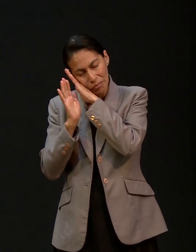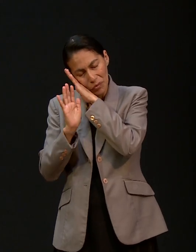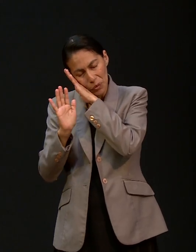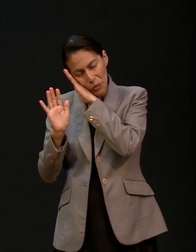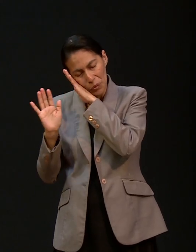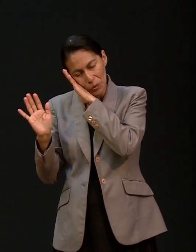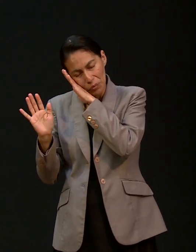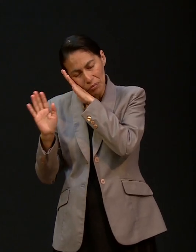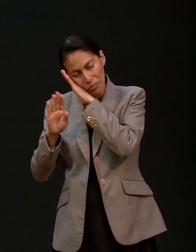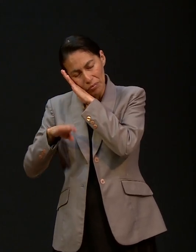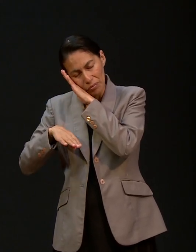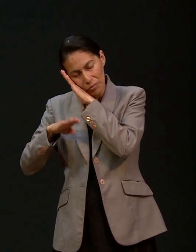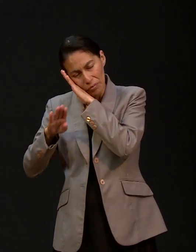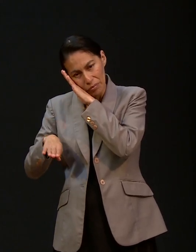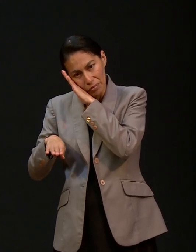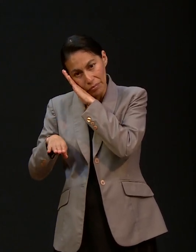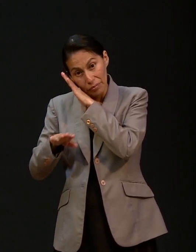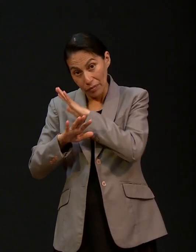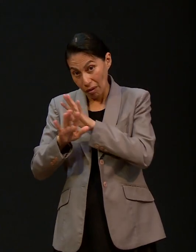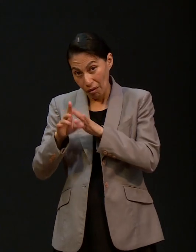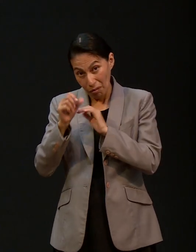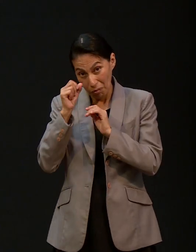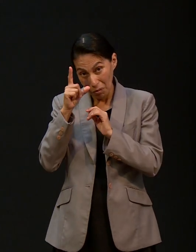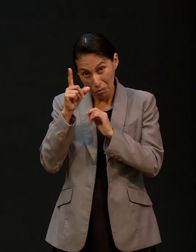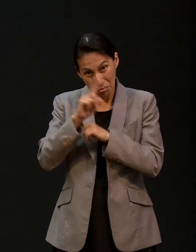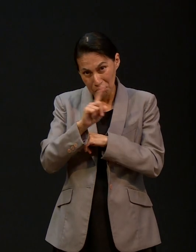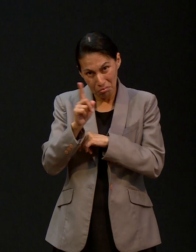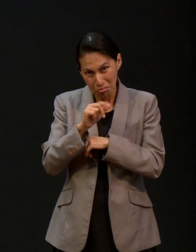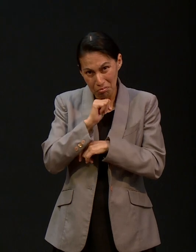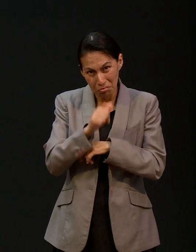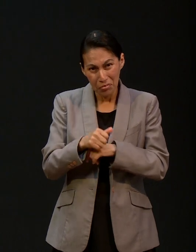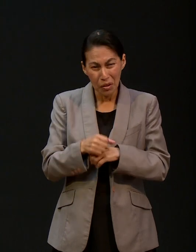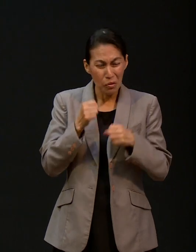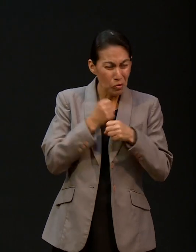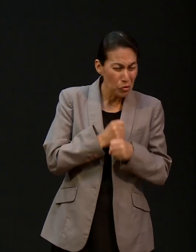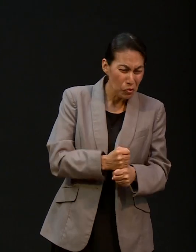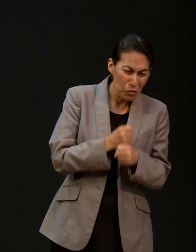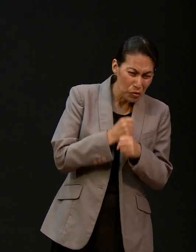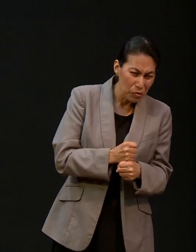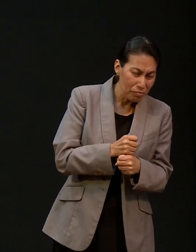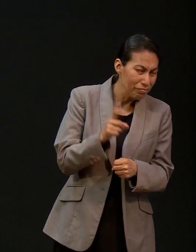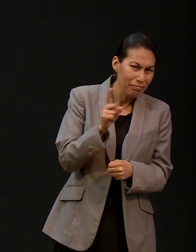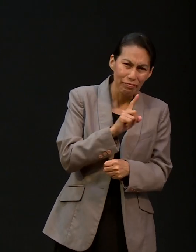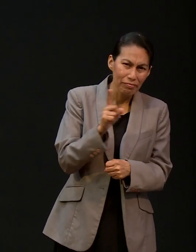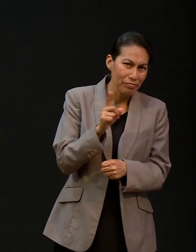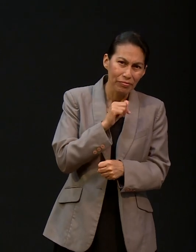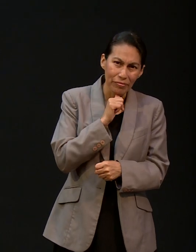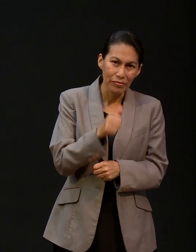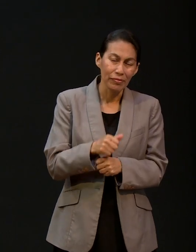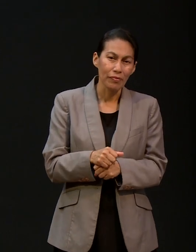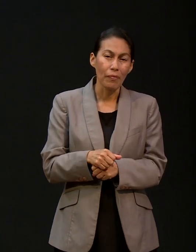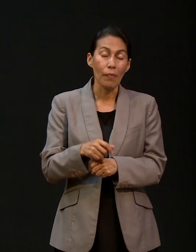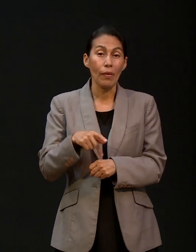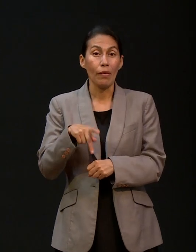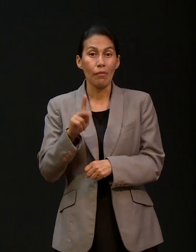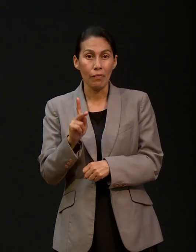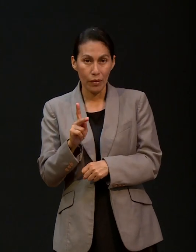Gracias a Dios. Sin sufrimiento. Sin sufrimiento. Pero en ese lapso tuvimos